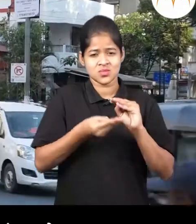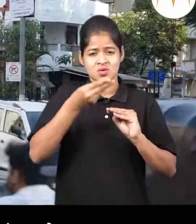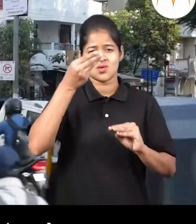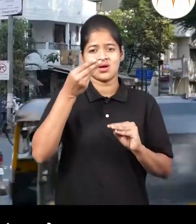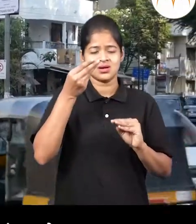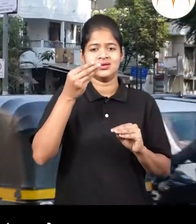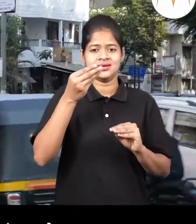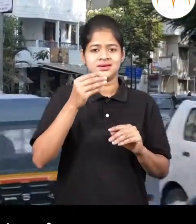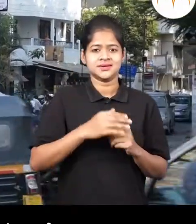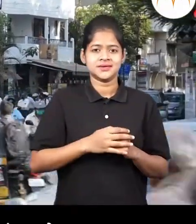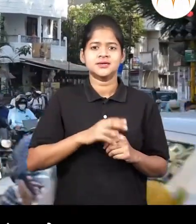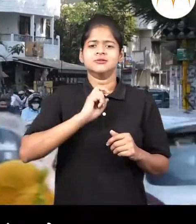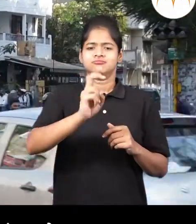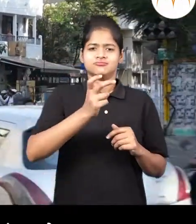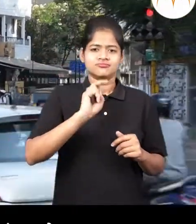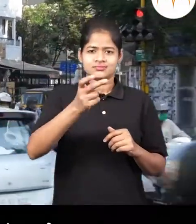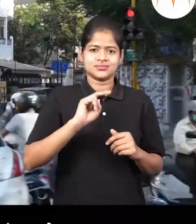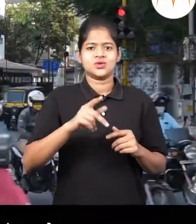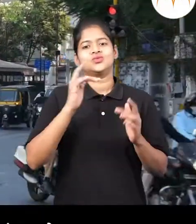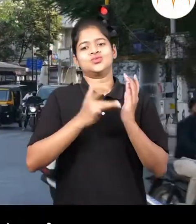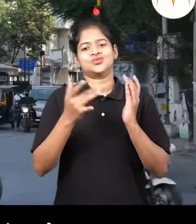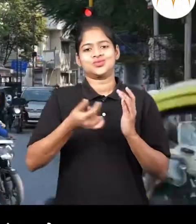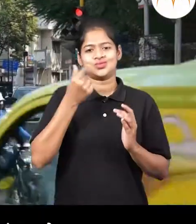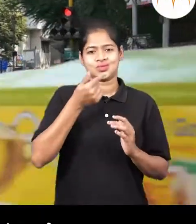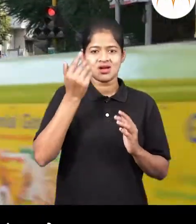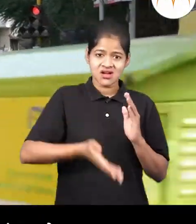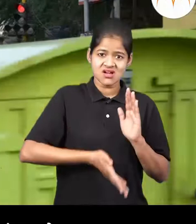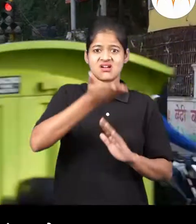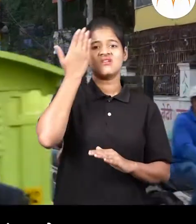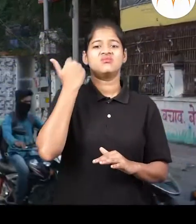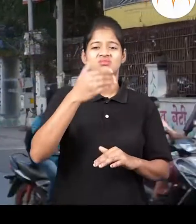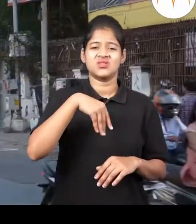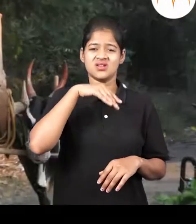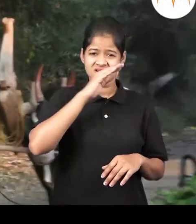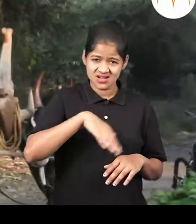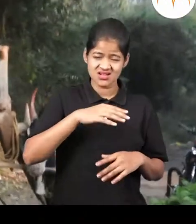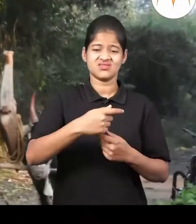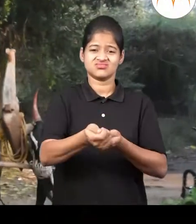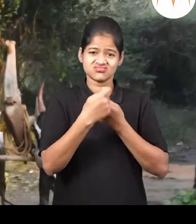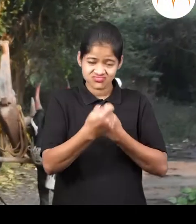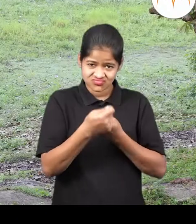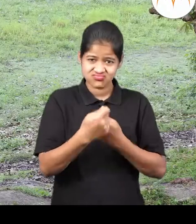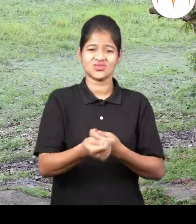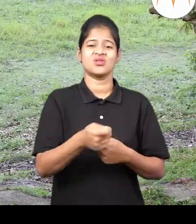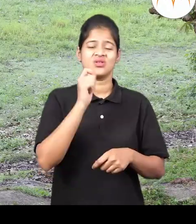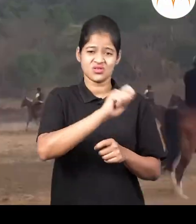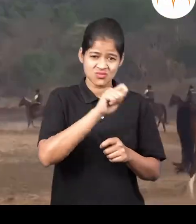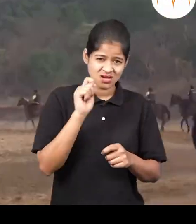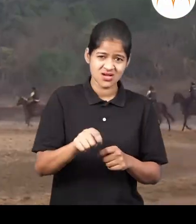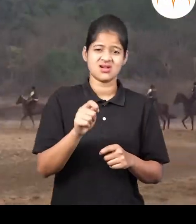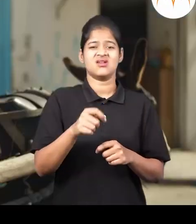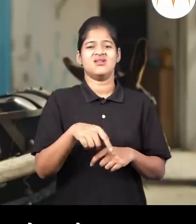तसा त्याने वहतुकीचा नवीन साधनांचा शोदलावला। अधितो बैल, हत्ती,